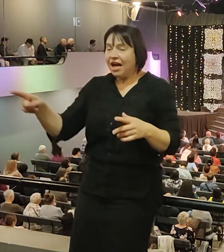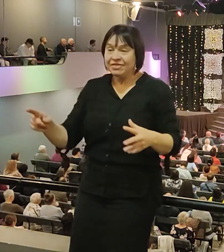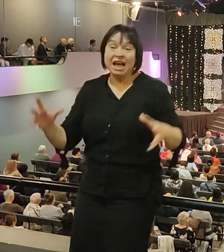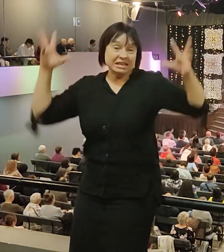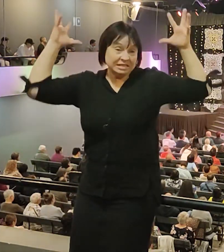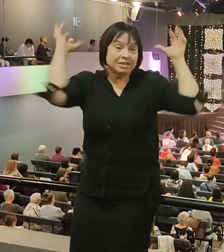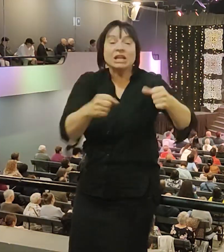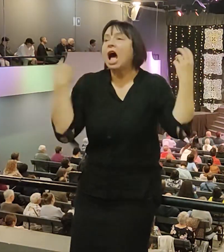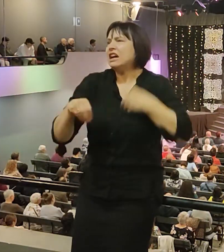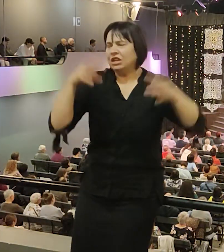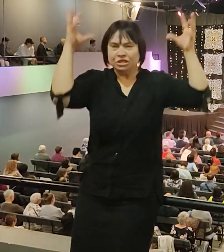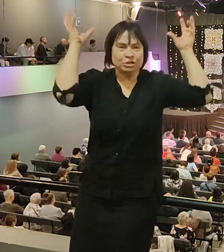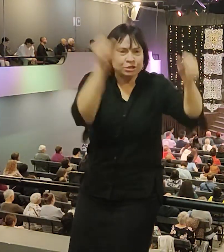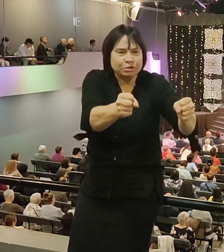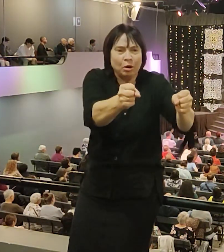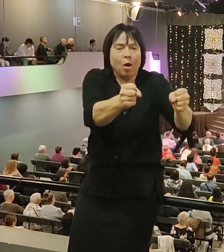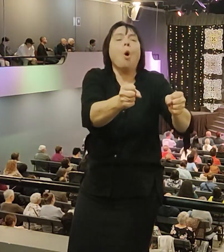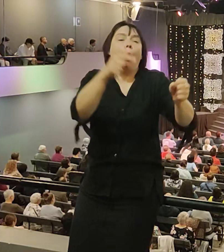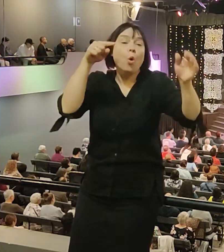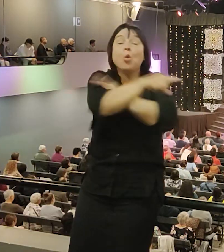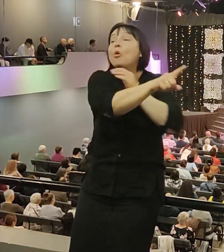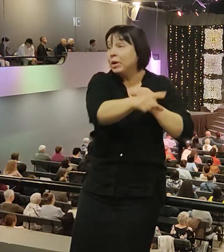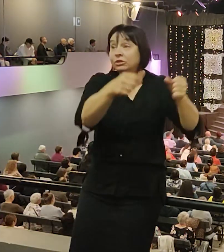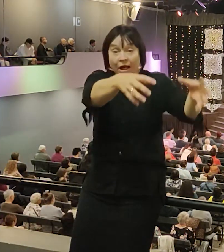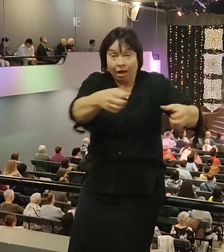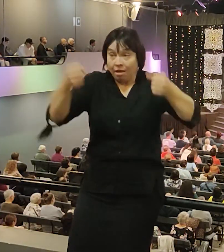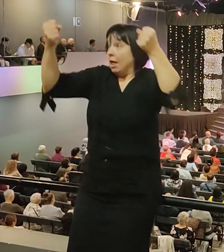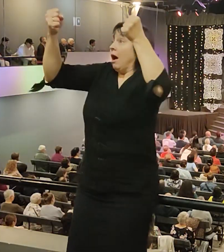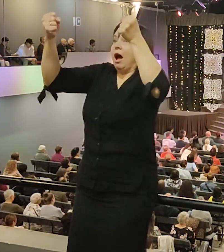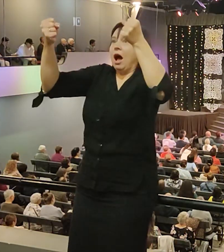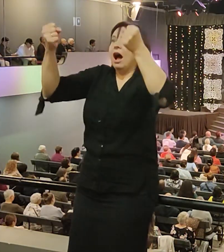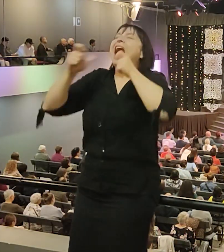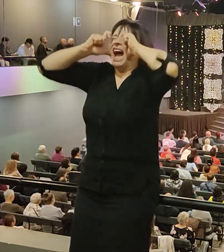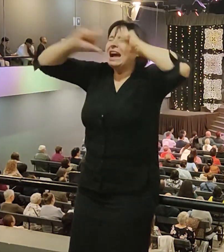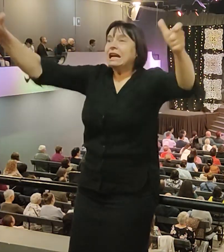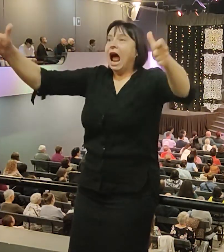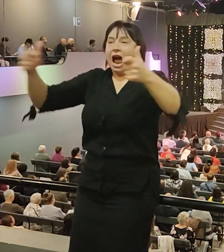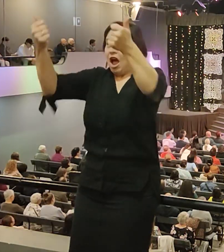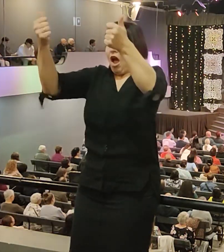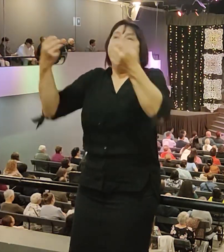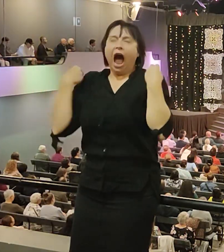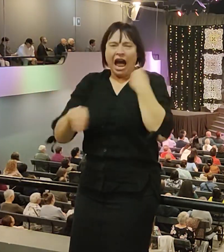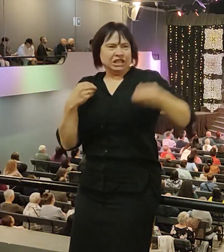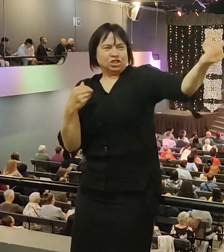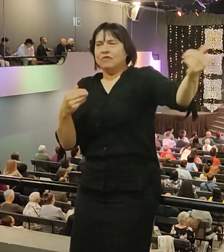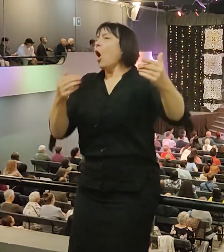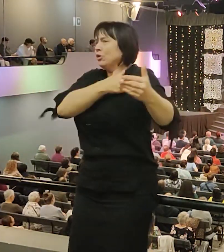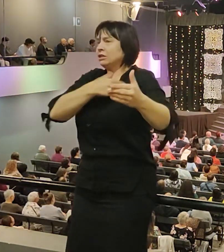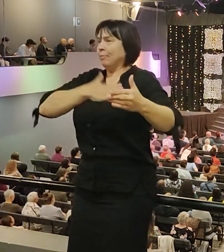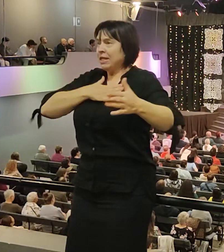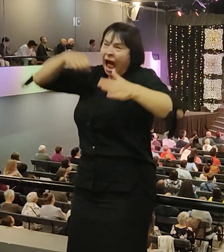бросил, она потом стала кричать, пришел муж, она говорит, вот ты привел этого раба сюда, и он меня хотел изнасиловать. Только одна была